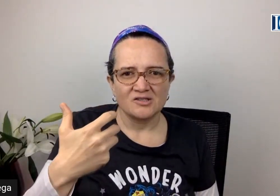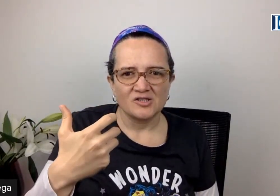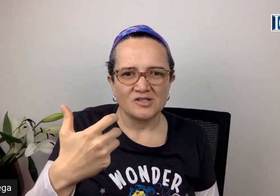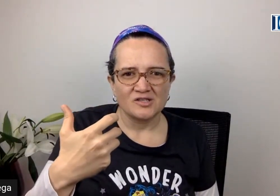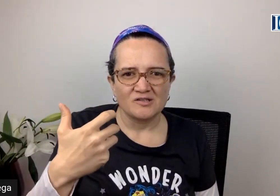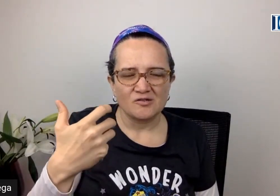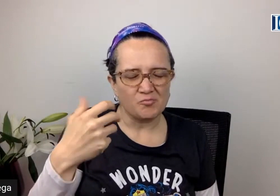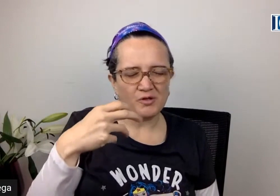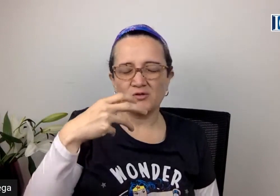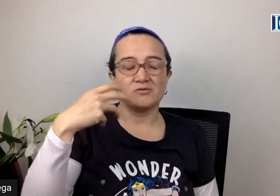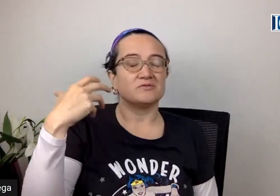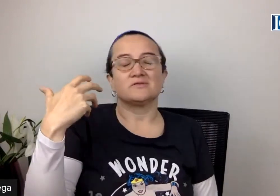o puedo